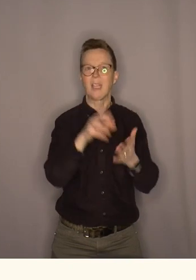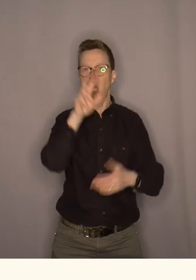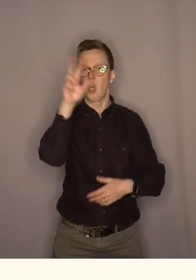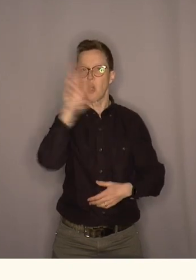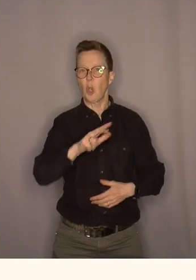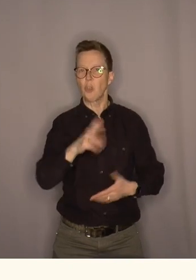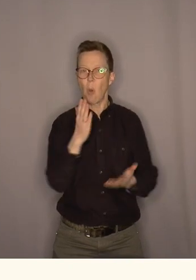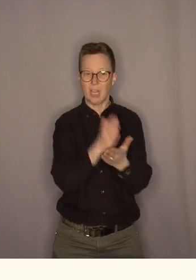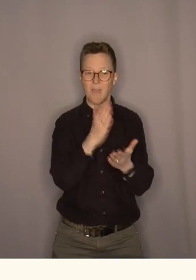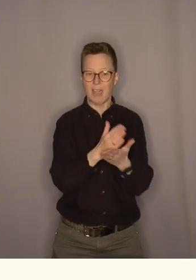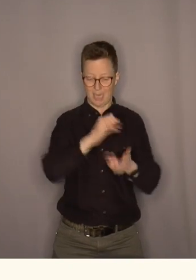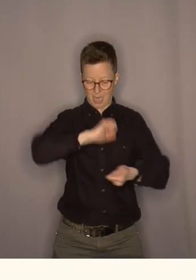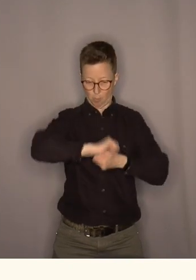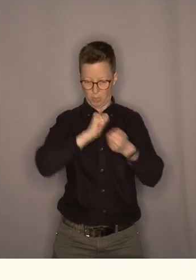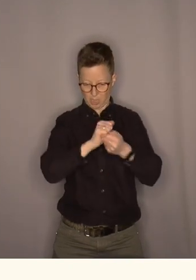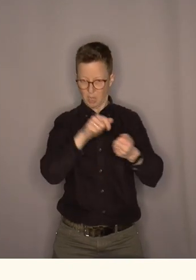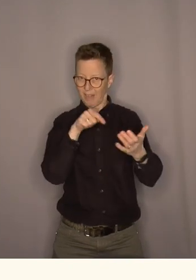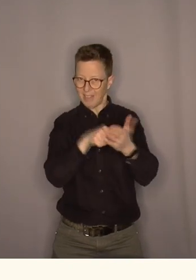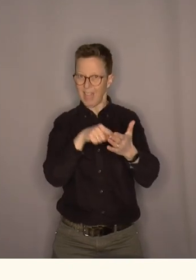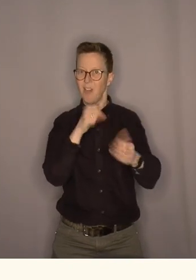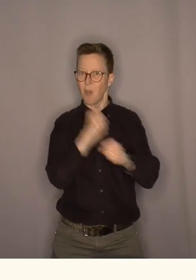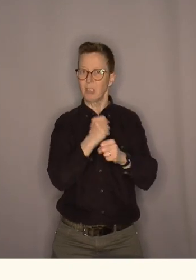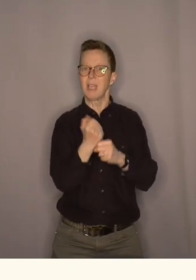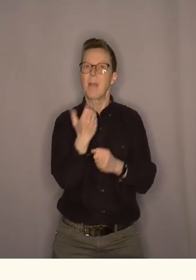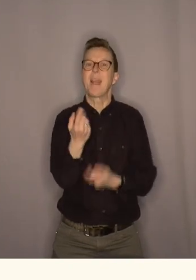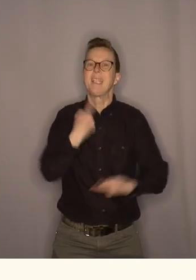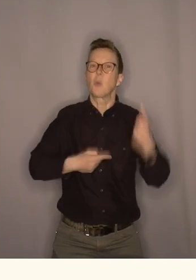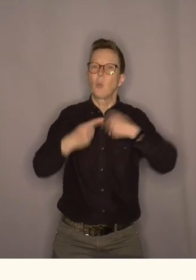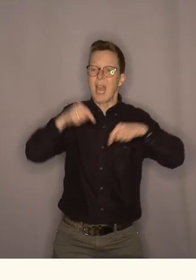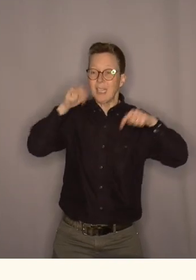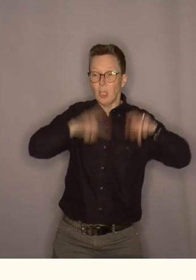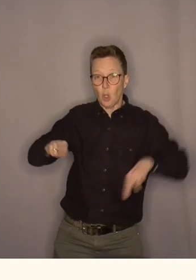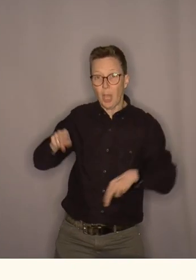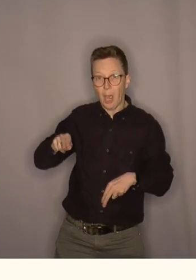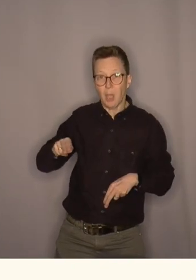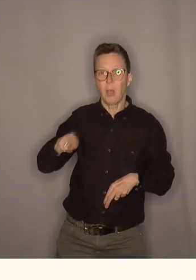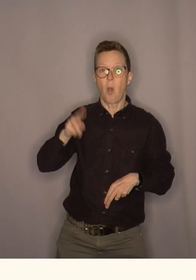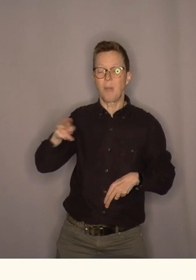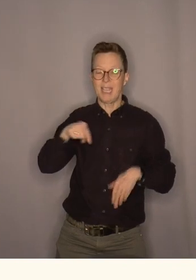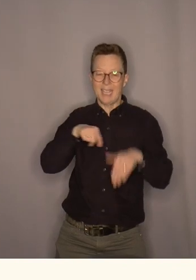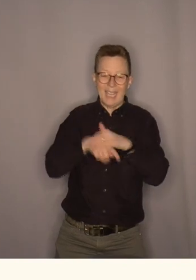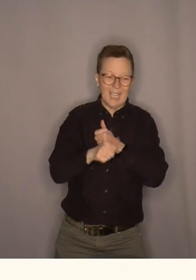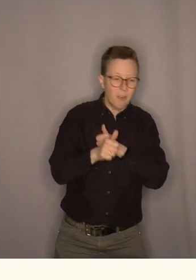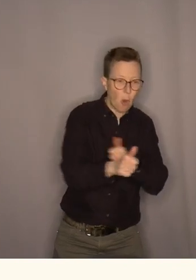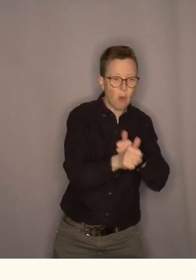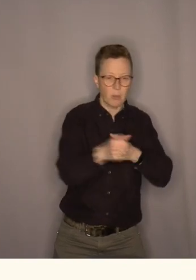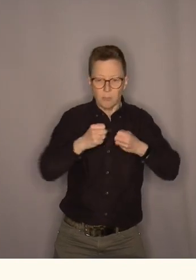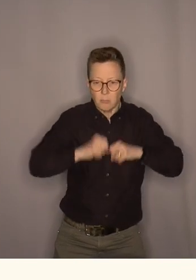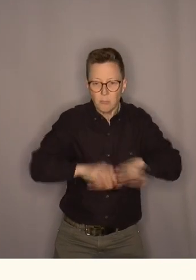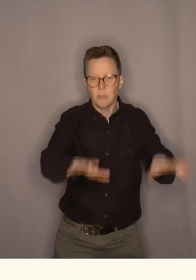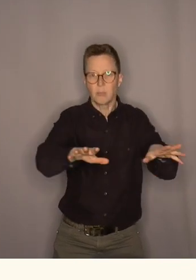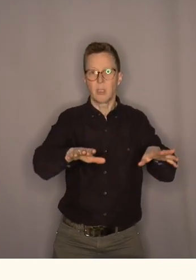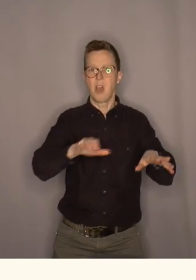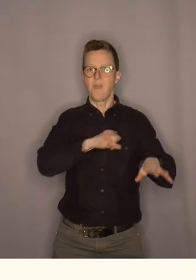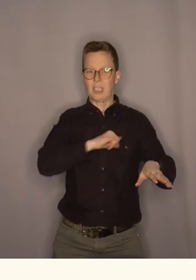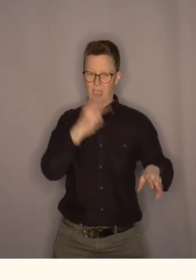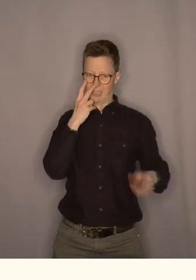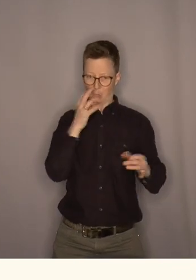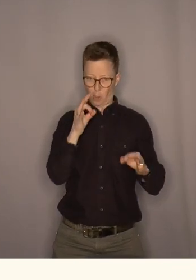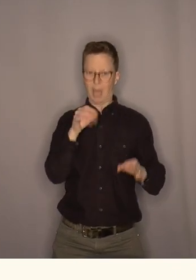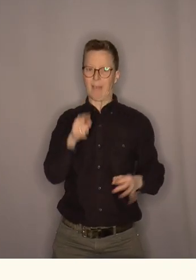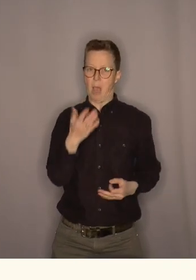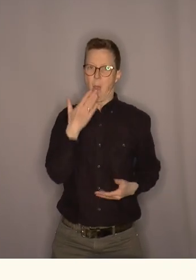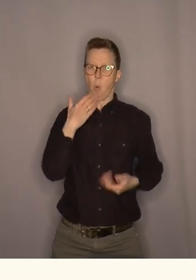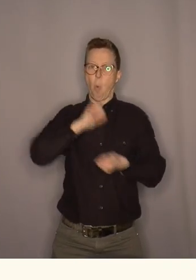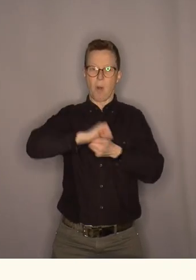og rettferdig politikk at det faktisk blir diskutert i Norge og at det faktisk også blir innført når det er åpenbart at dette er god